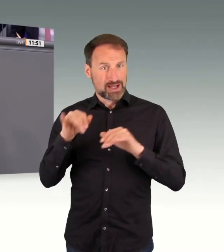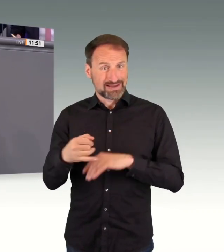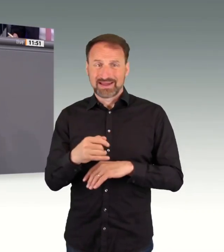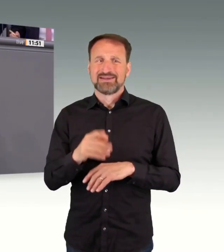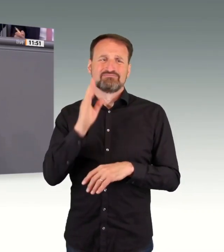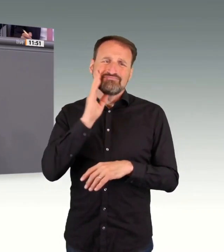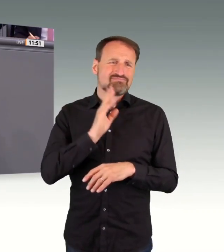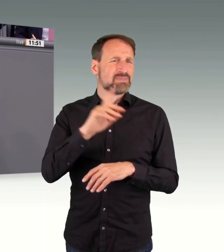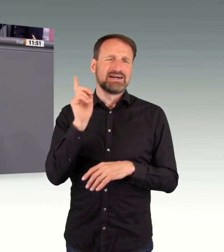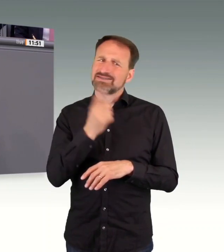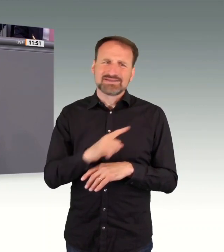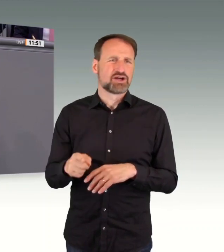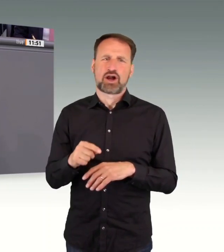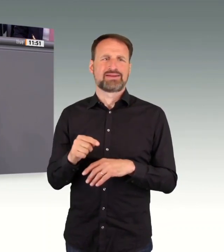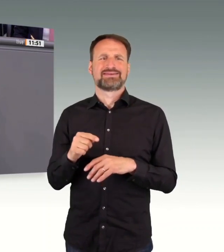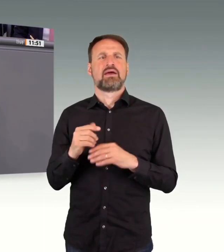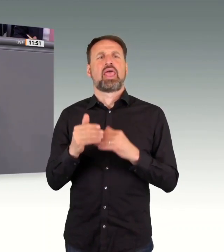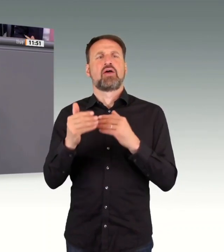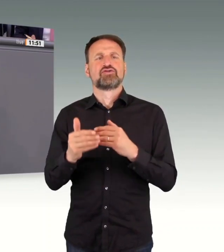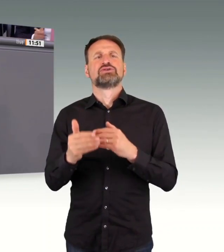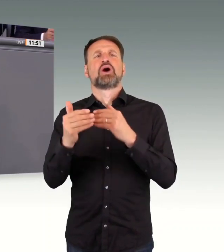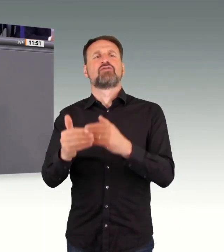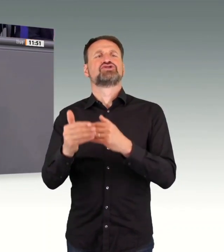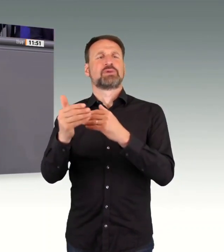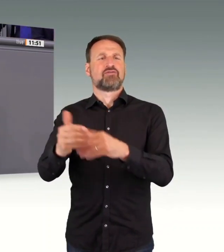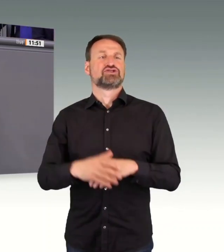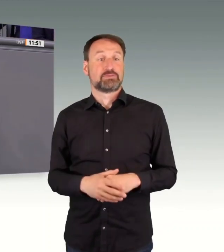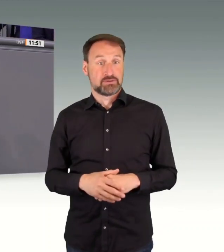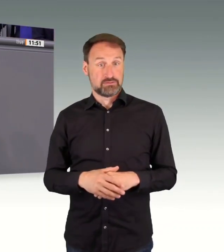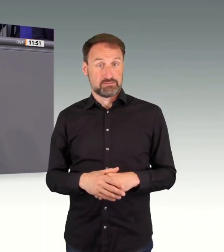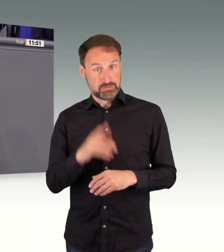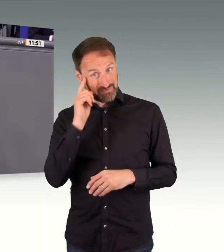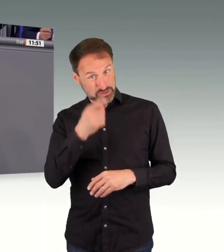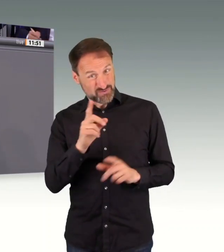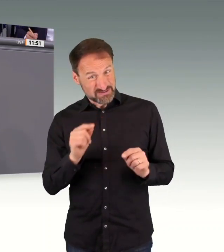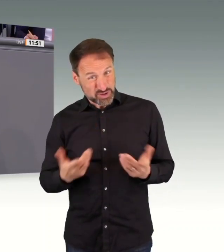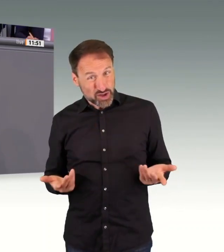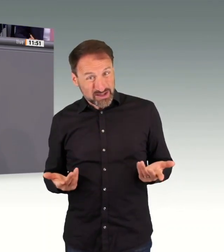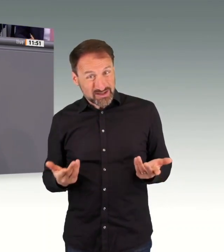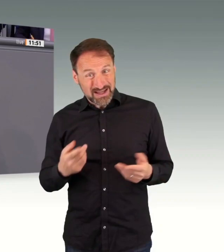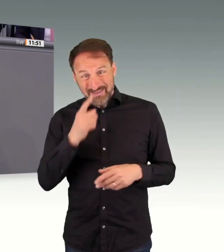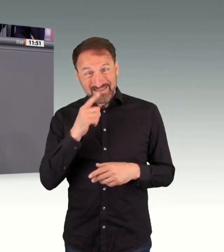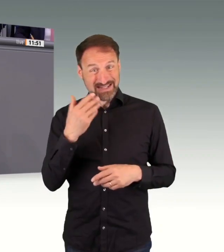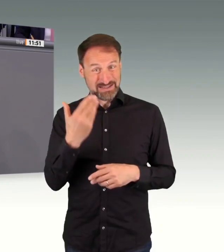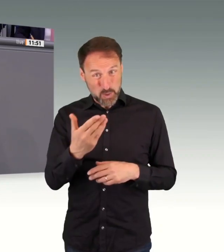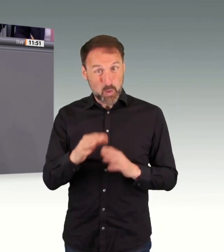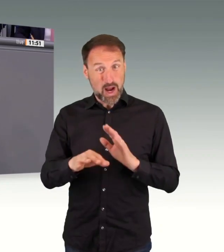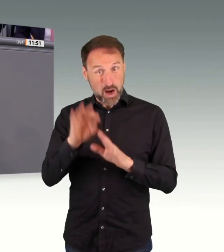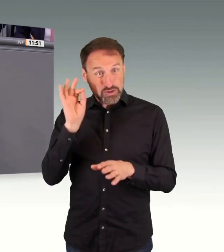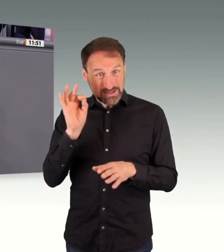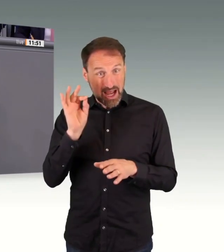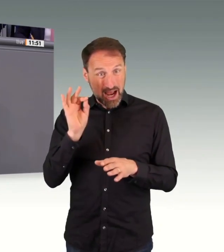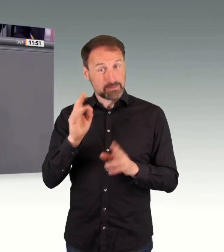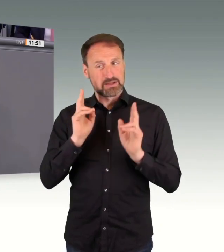müssen Sie die Anlagen anschließend wieder zurückbauen, liebe Kolleginnen und Kollegen. Das bringt kein mehr an Tempo. Das verwandelt unser Land in eine einzige Baustelle, liebe